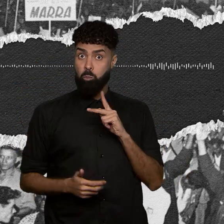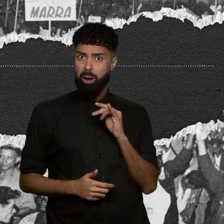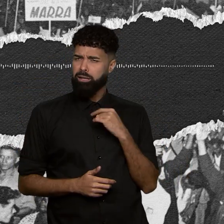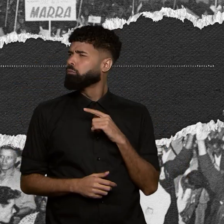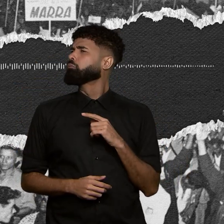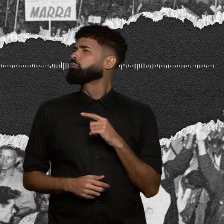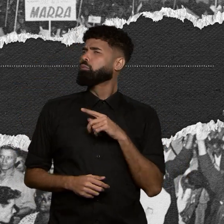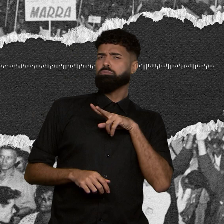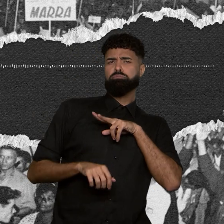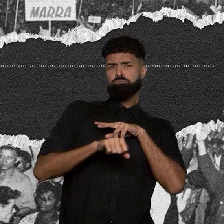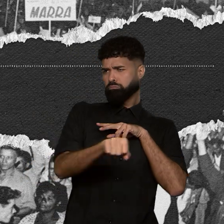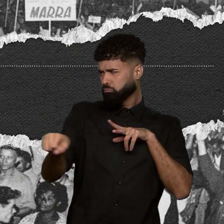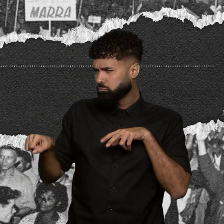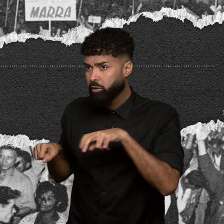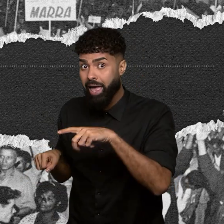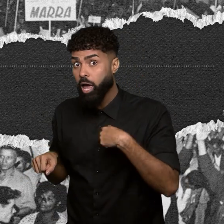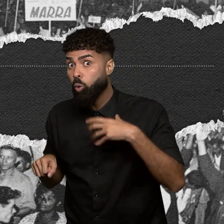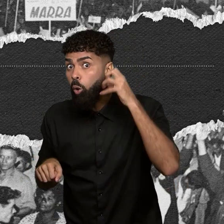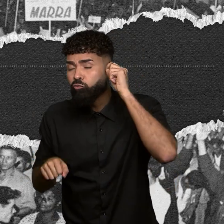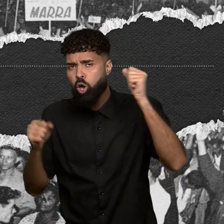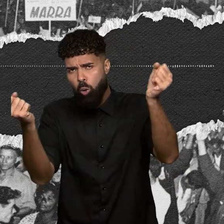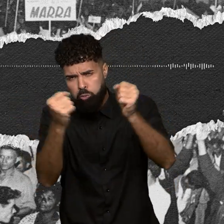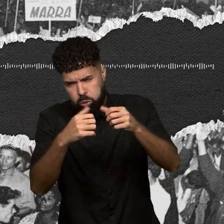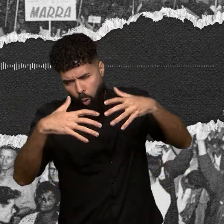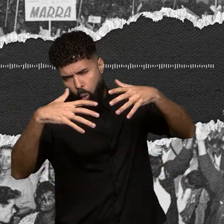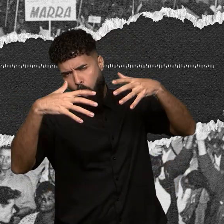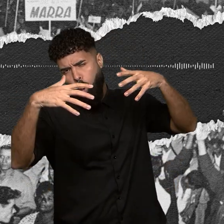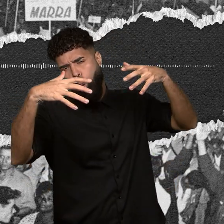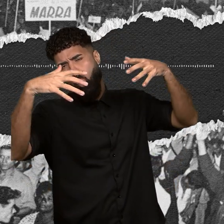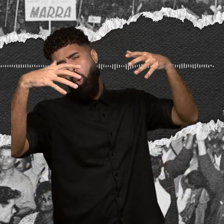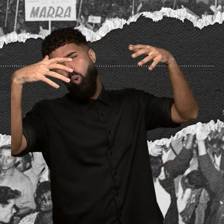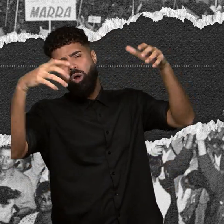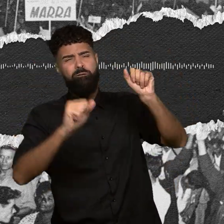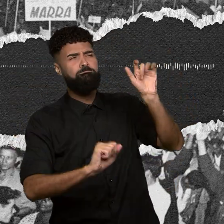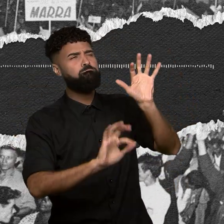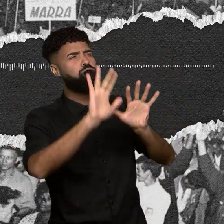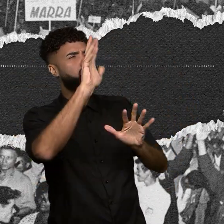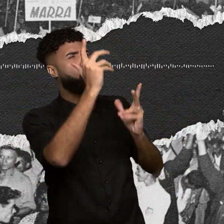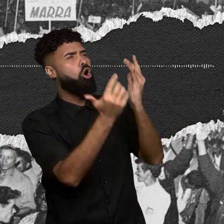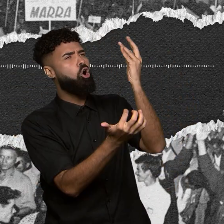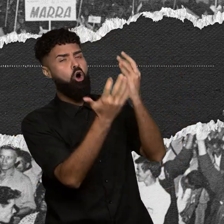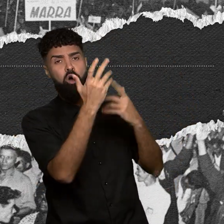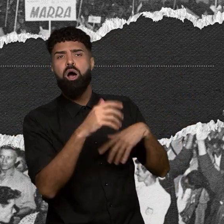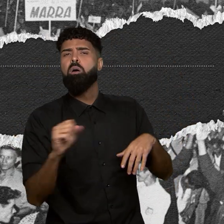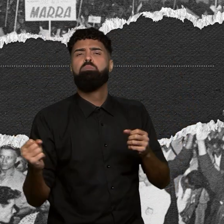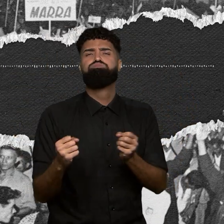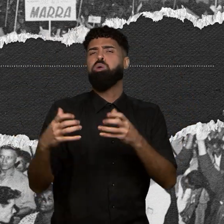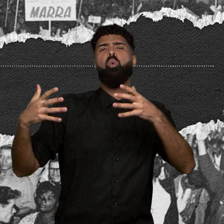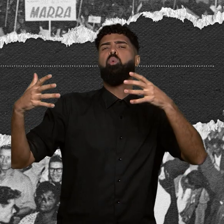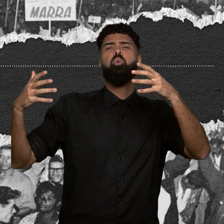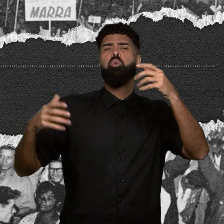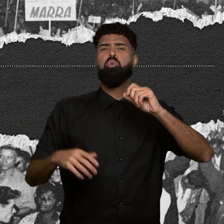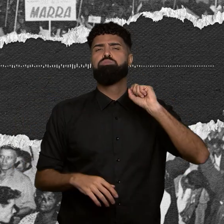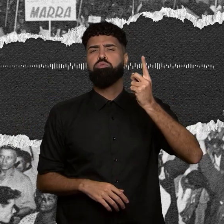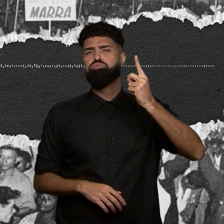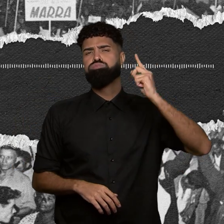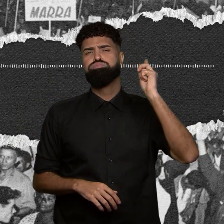que veio a primeira explosão, bum, aquela labareda. Aí nós só deu a terceira explosão, bum, eu falei, ixi,